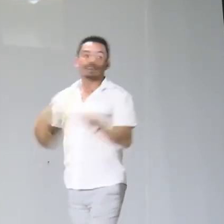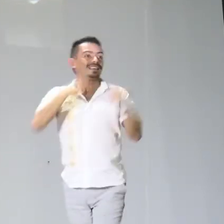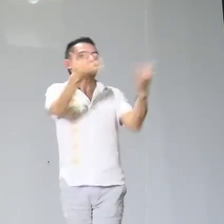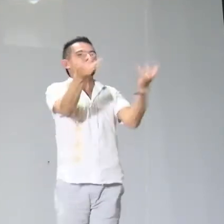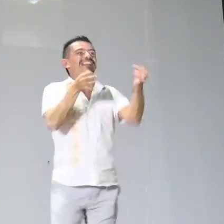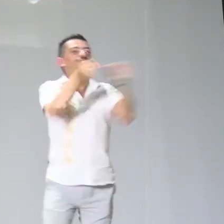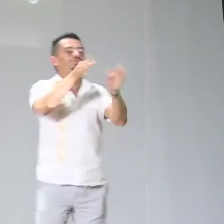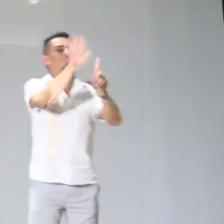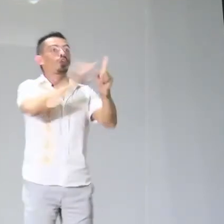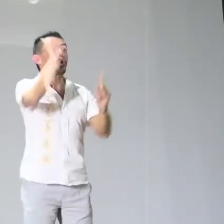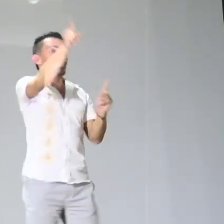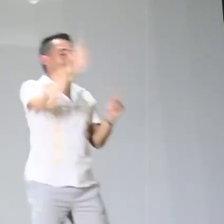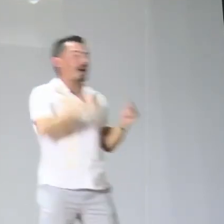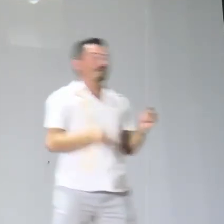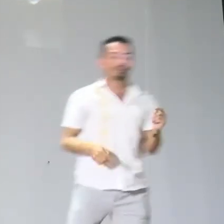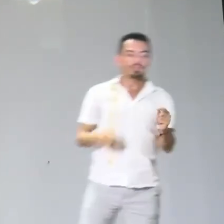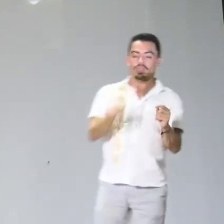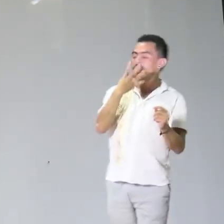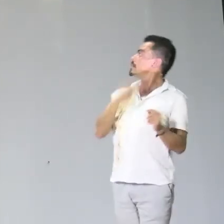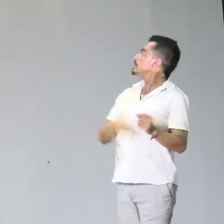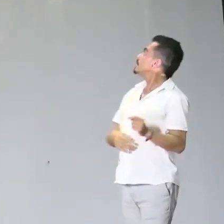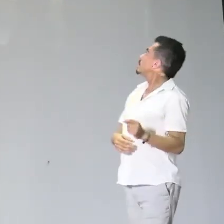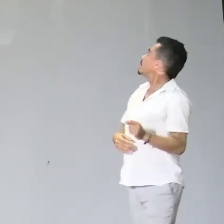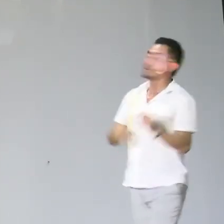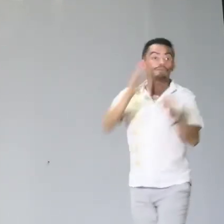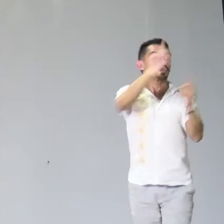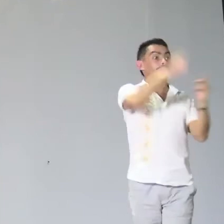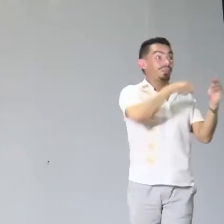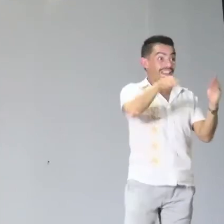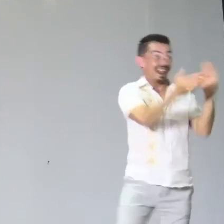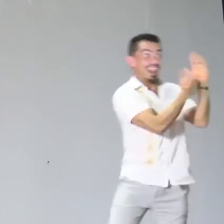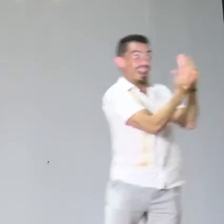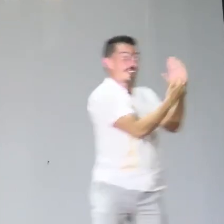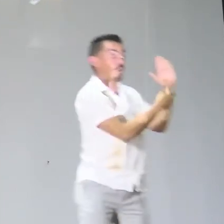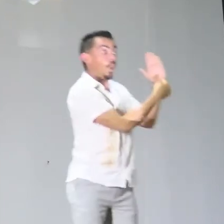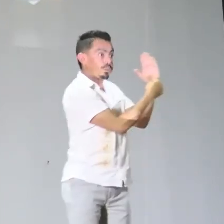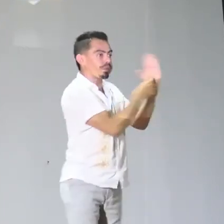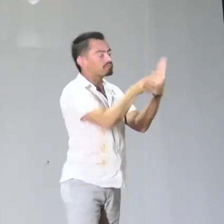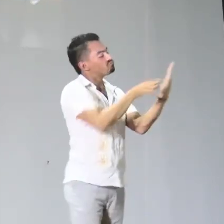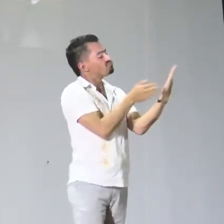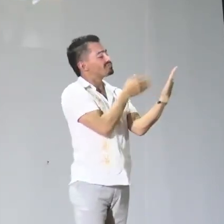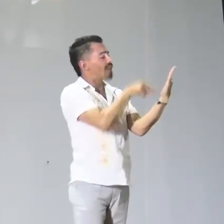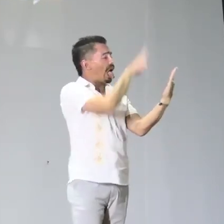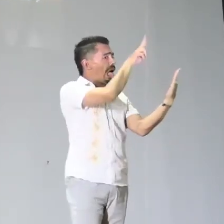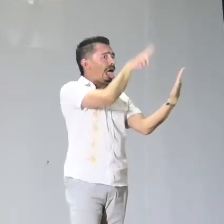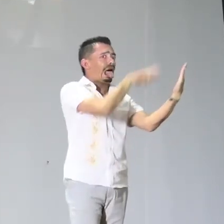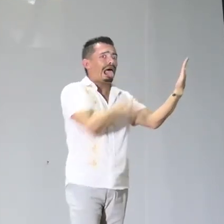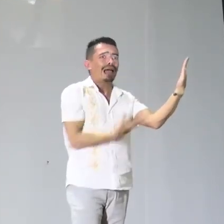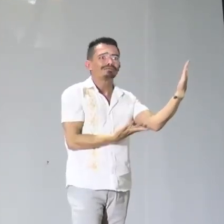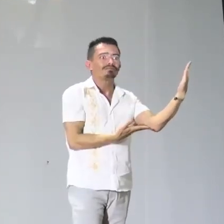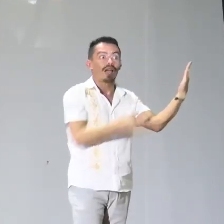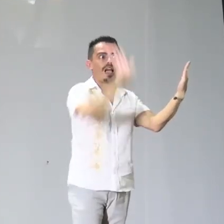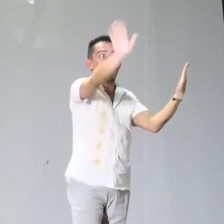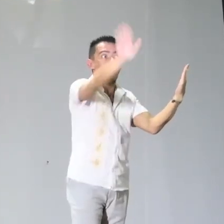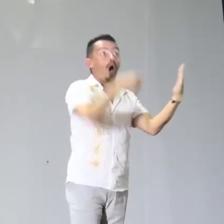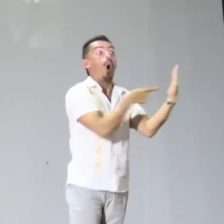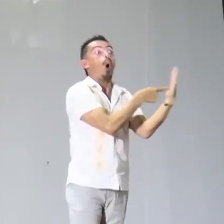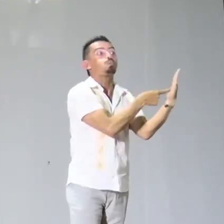en reemplazo vamos a ver una pequeña porción del video. Vamos a ver aquí, ¿sí? Porque el libro del que les estoy